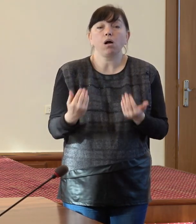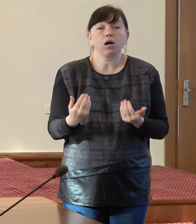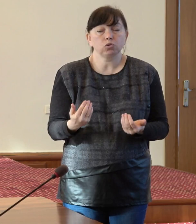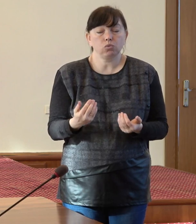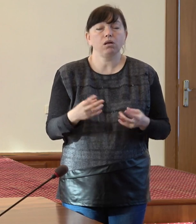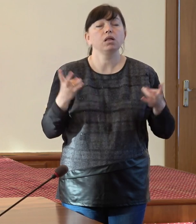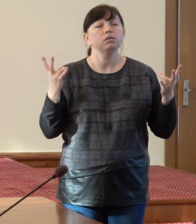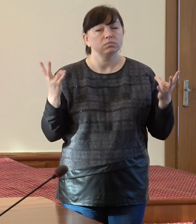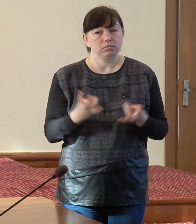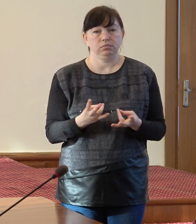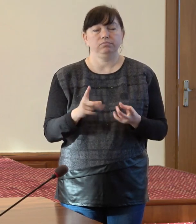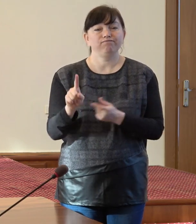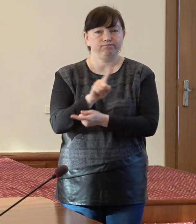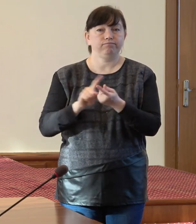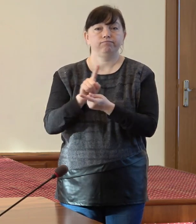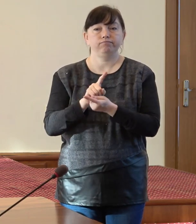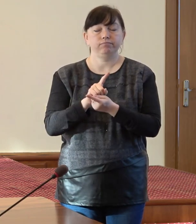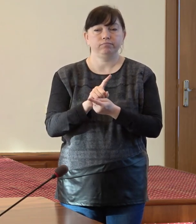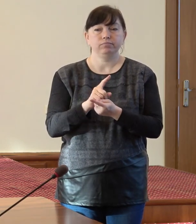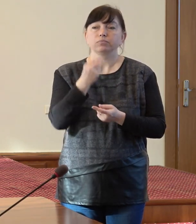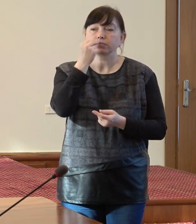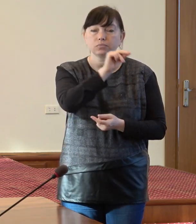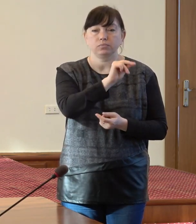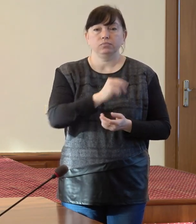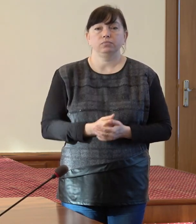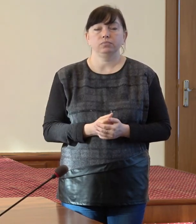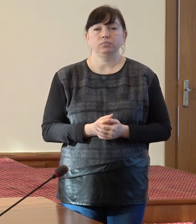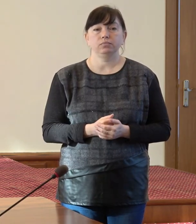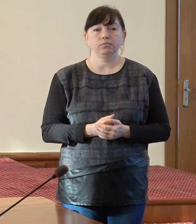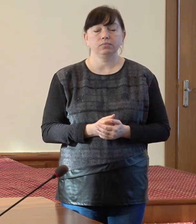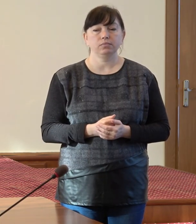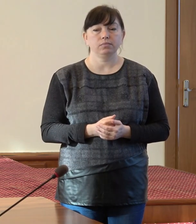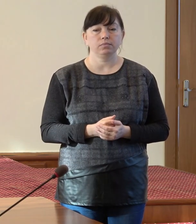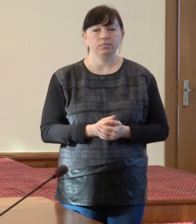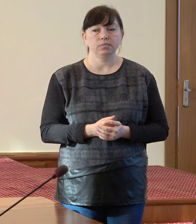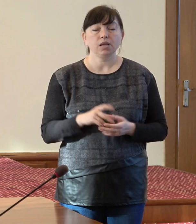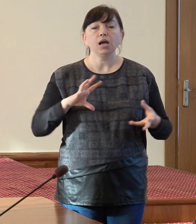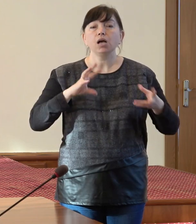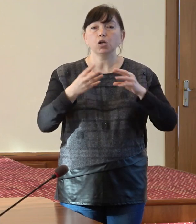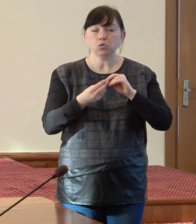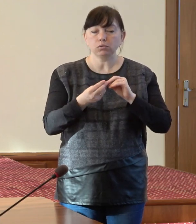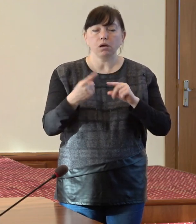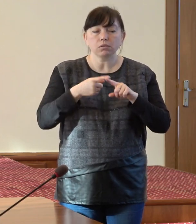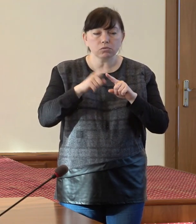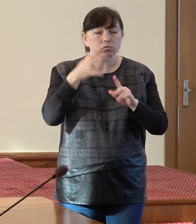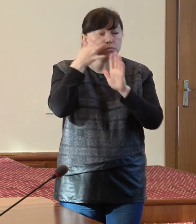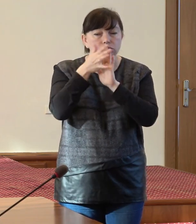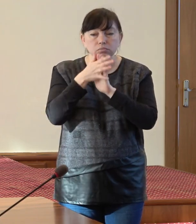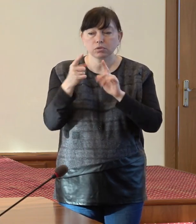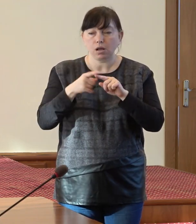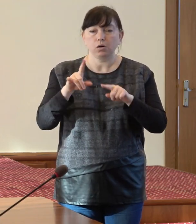are nevoie de a fi îmbunătățit. Rezultatul studiilor